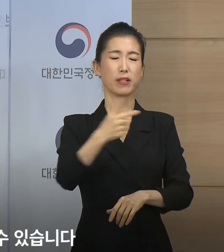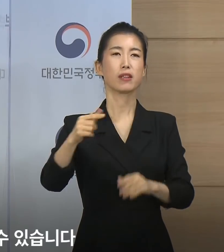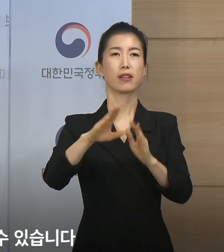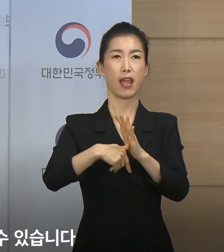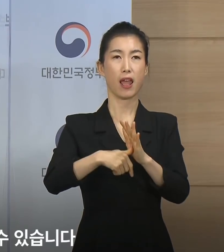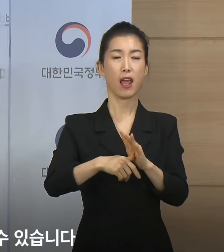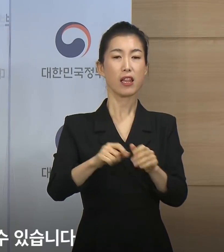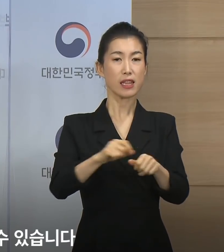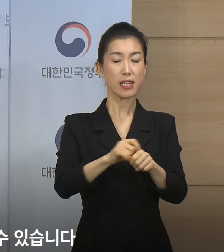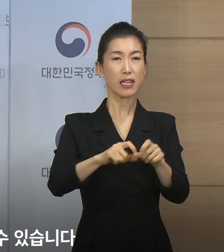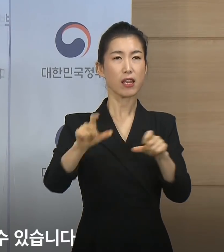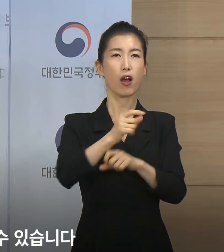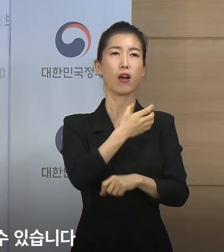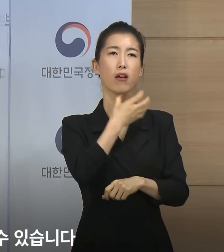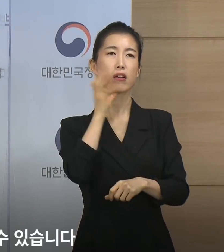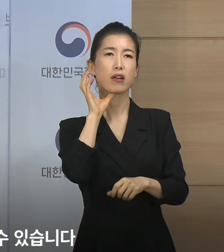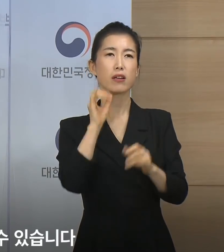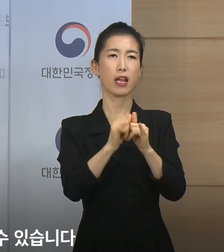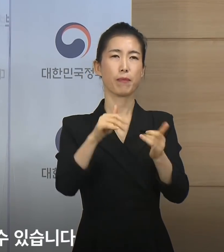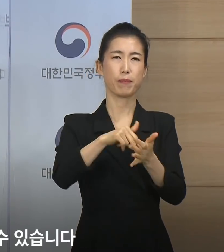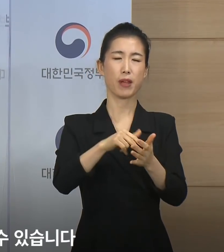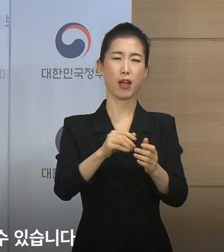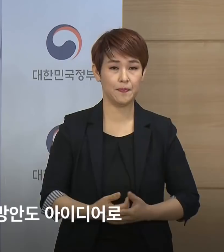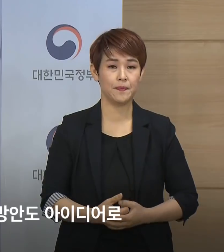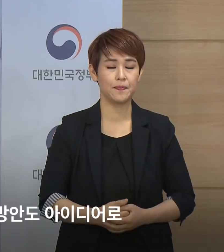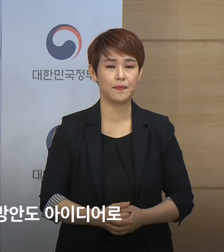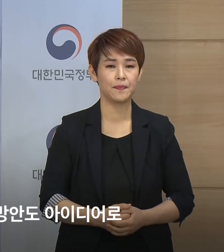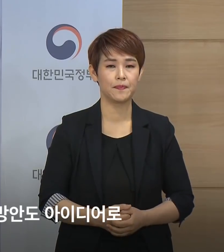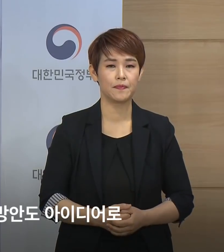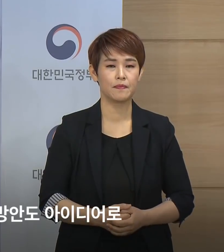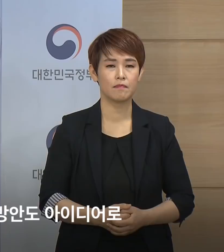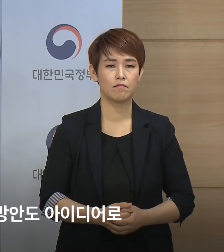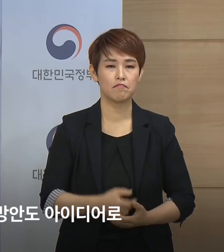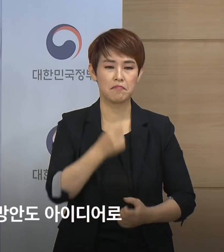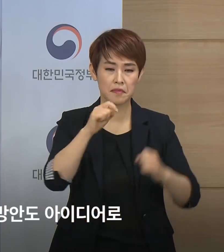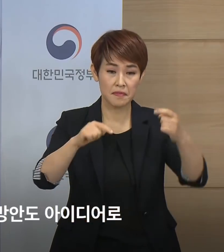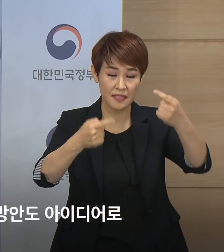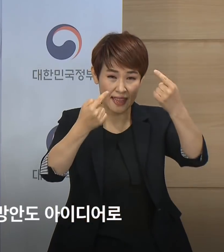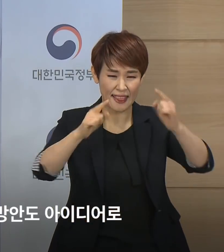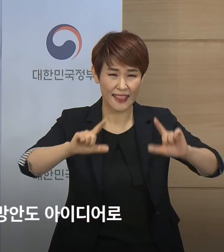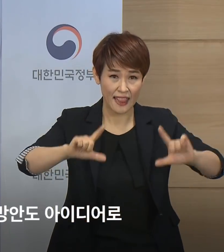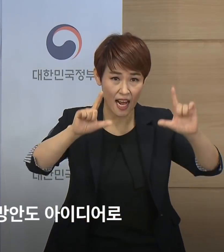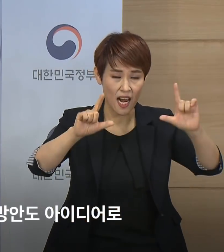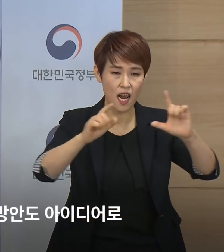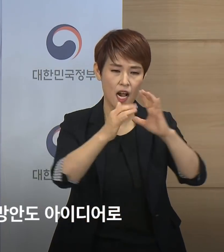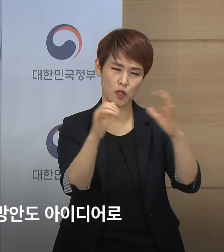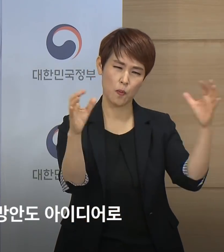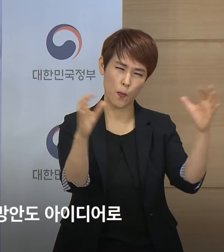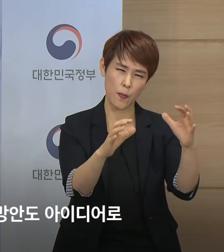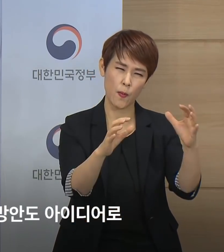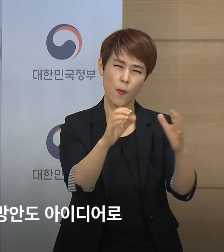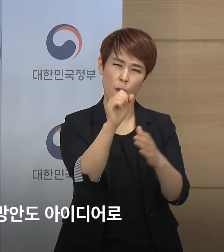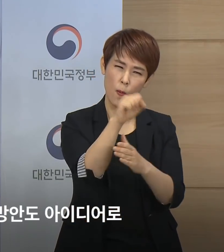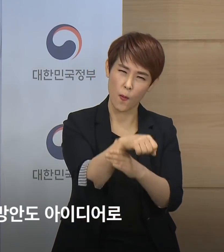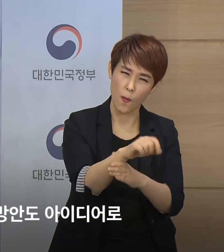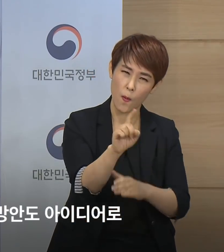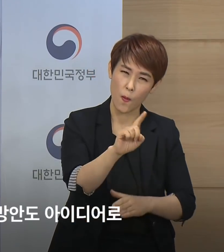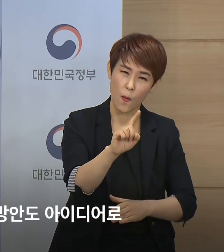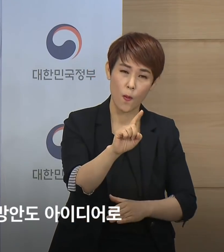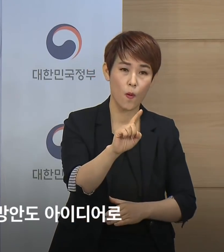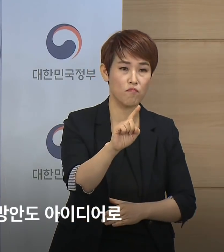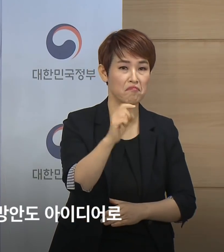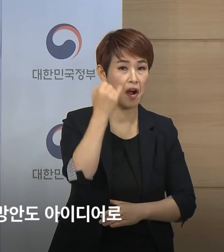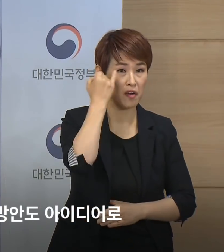감염은 특히 더 위험할 수 있습니다. 설 당일에만 가족 모임을 허용하는 방안도 아이디어로